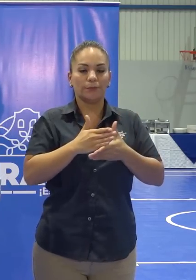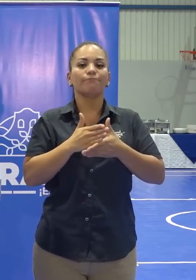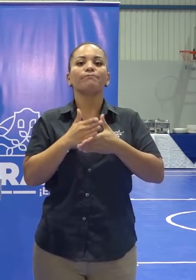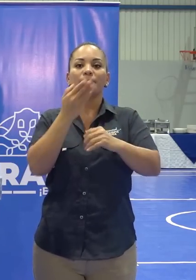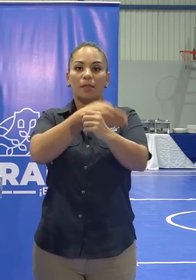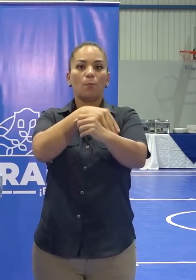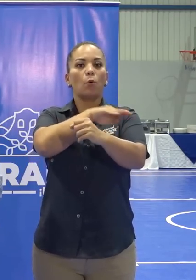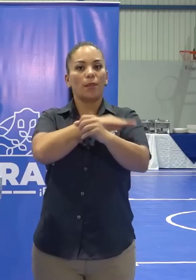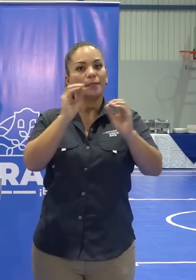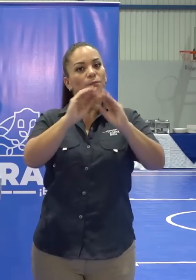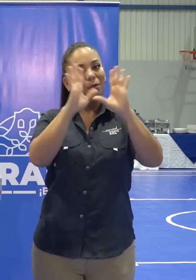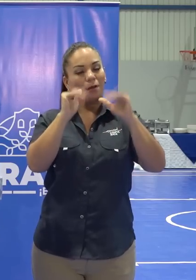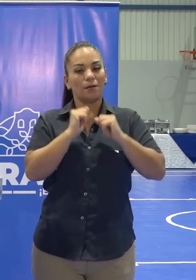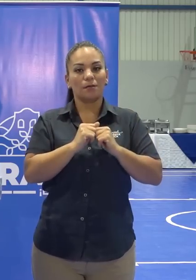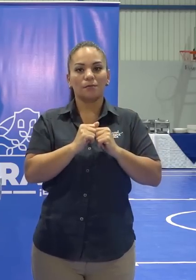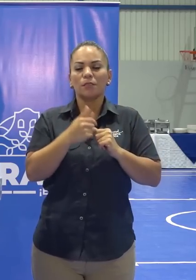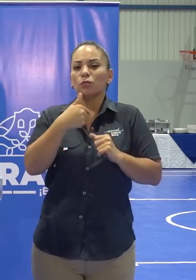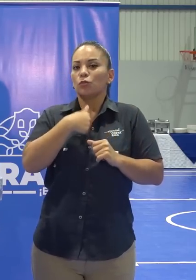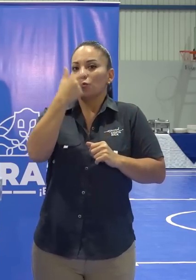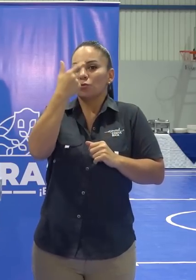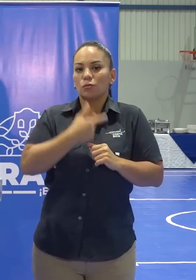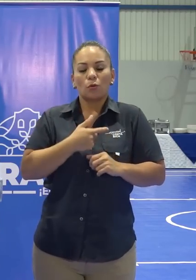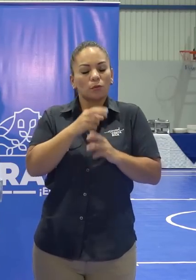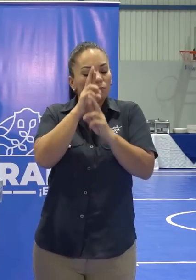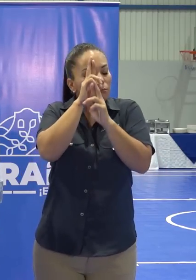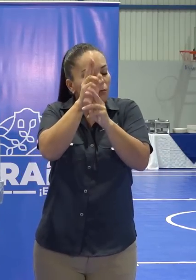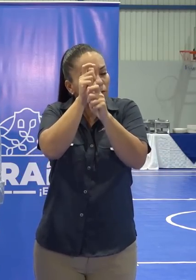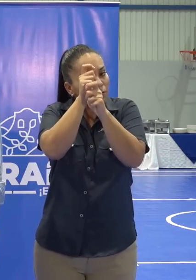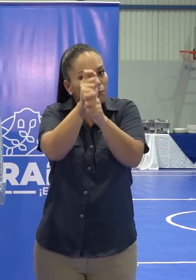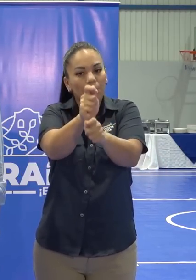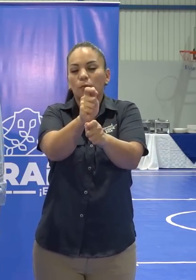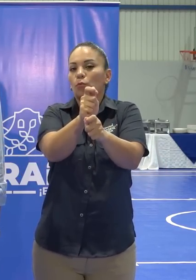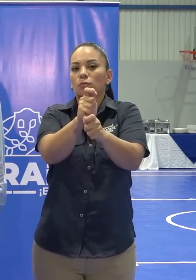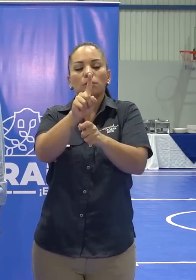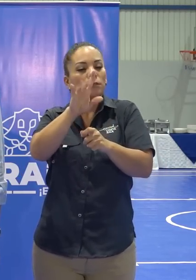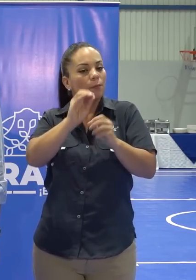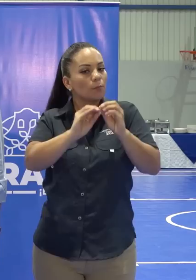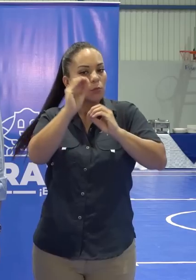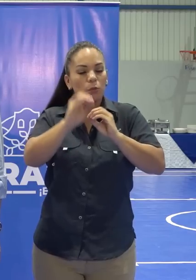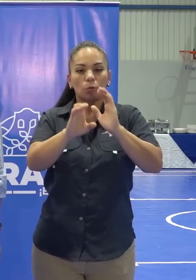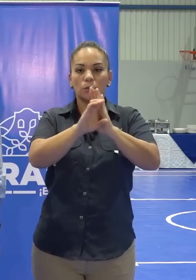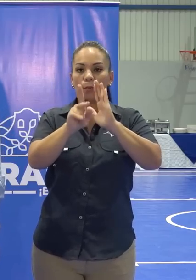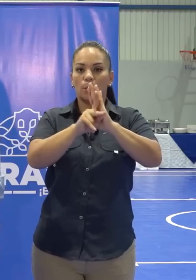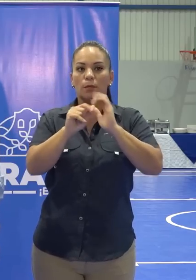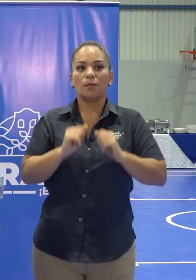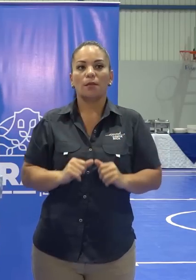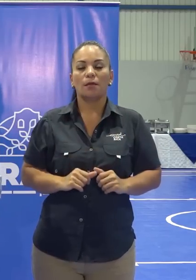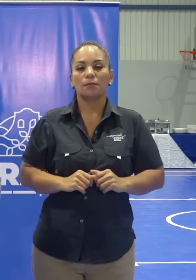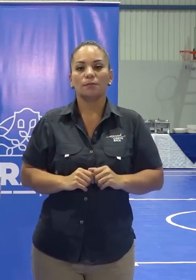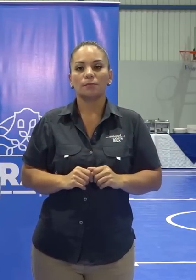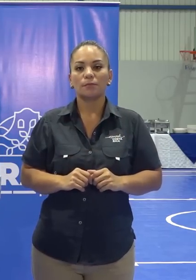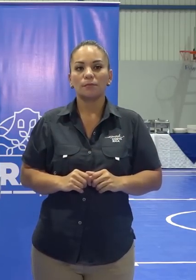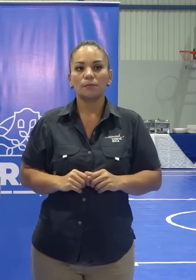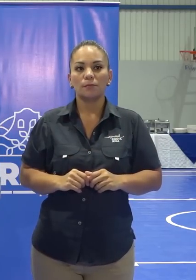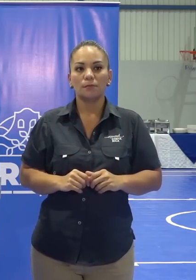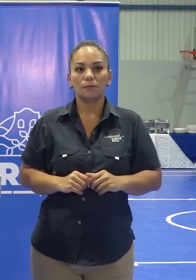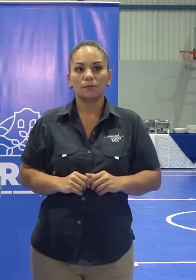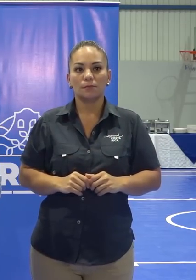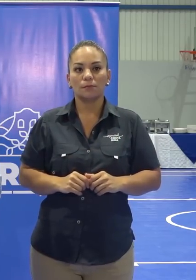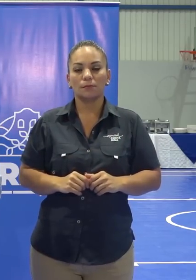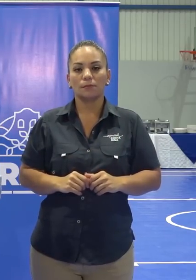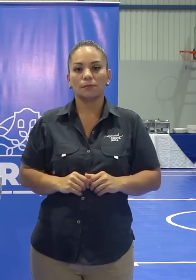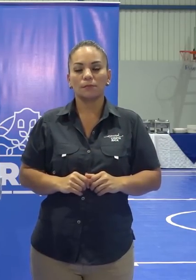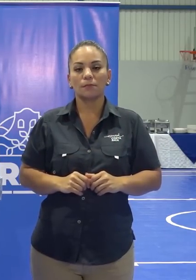en este país. Yo soy absolutamente respetuoso de la Constitución, que